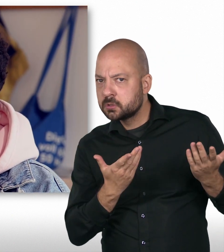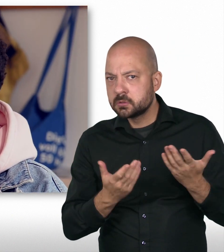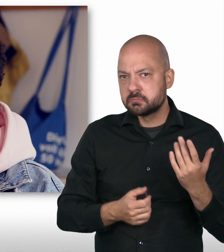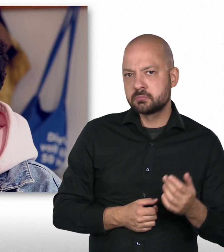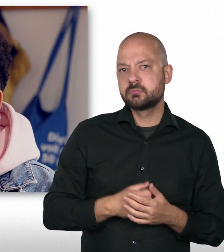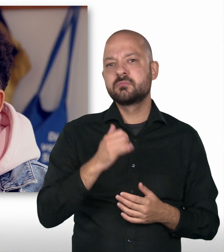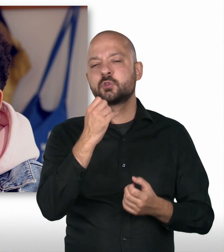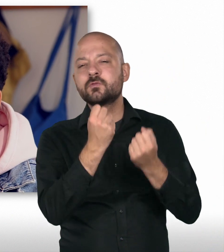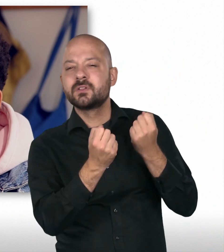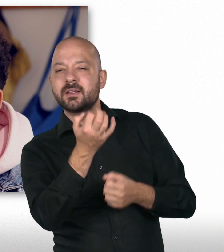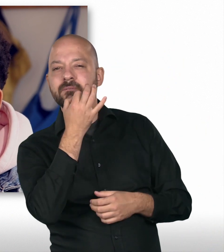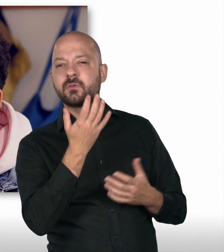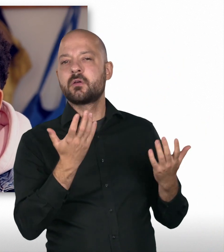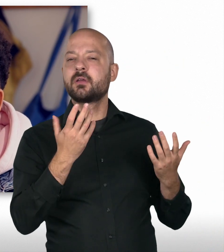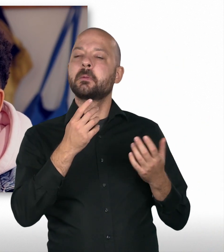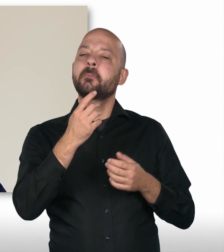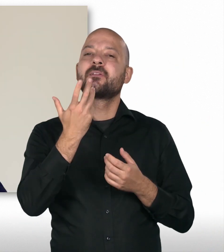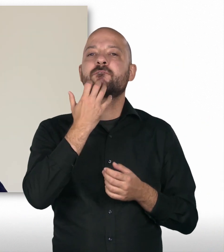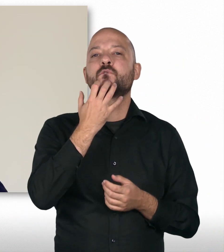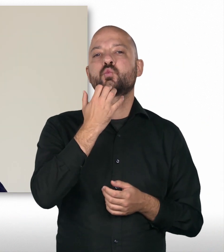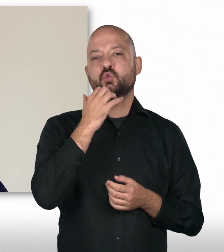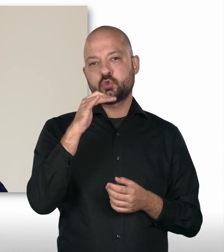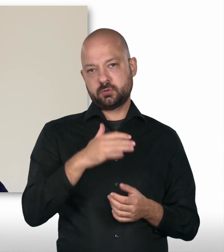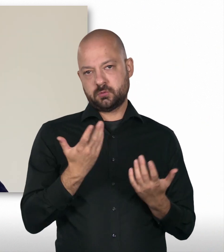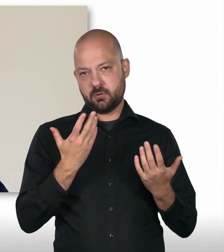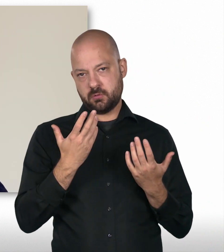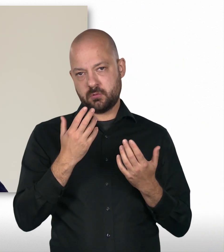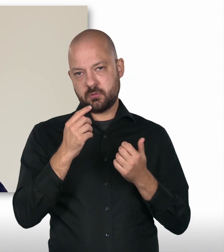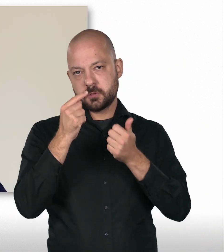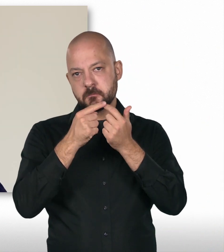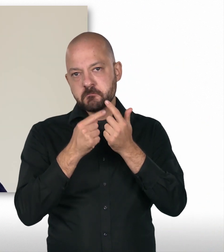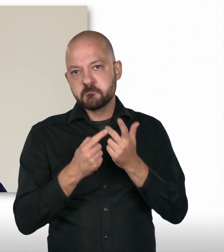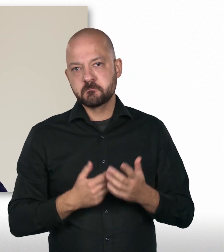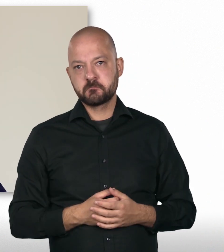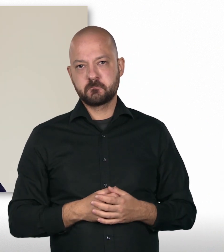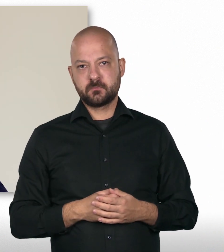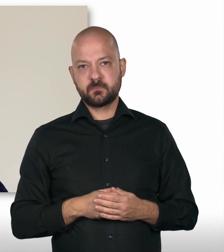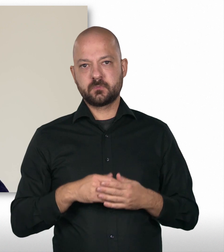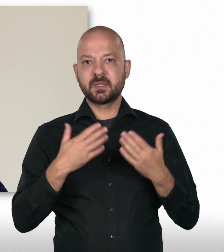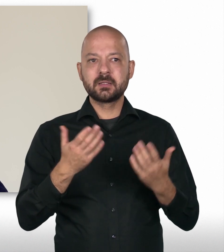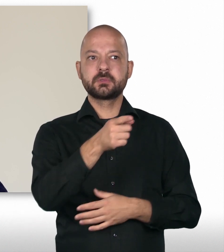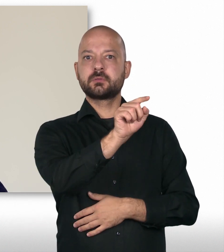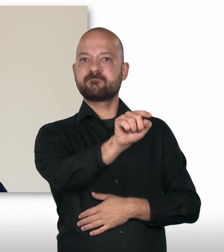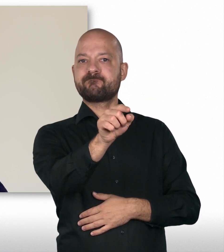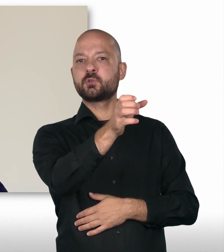aussuchen? Ja, das ist eine schwierige Frage. Man kann immer eine Präferenz von Posten abgeben, wo gerade Leute gesucht werden und